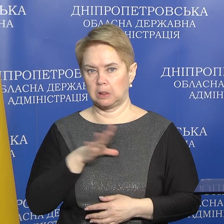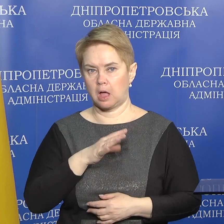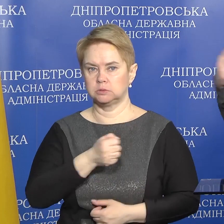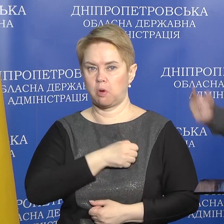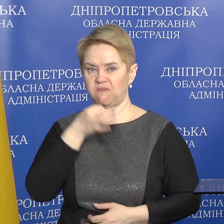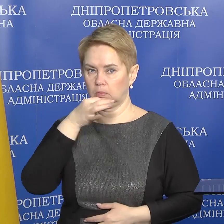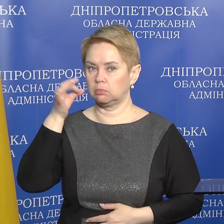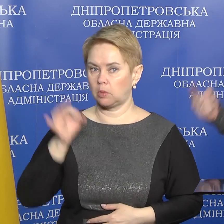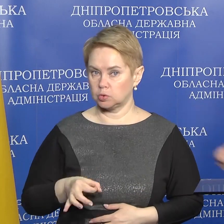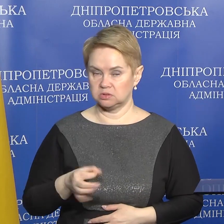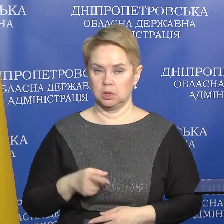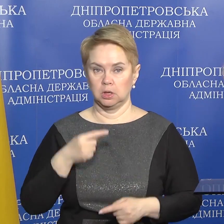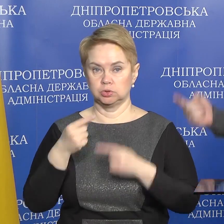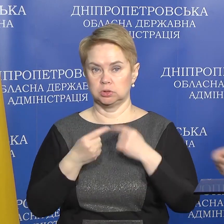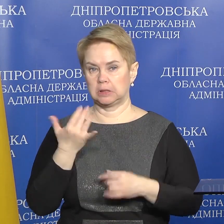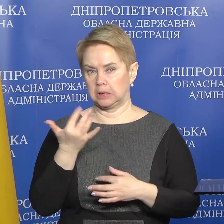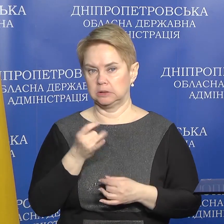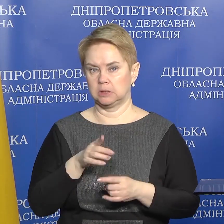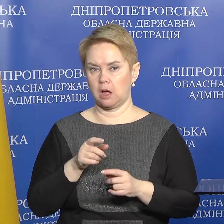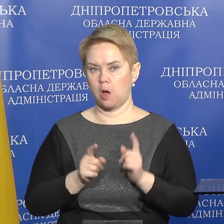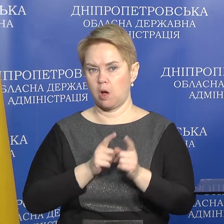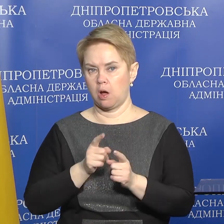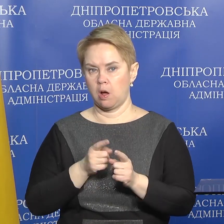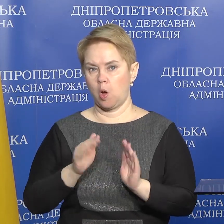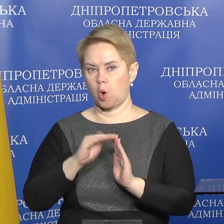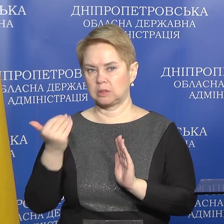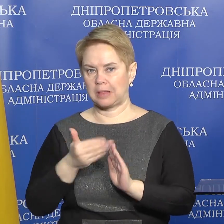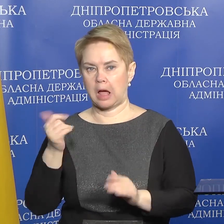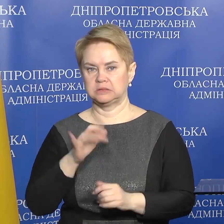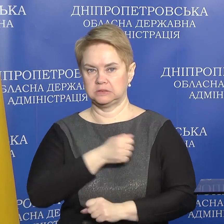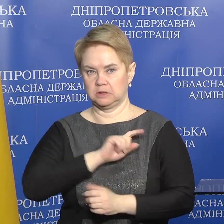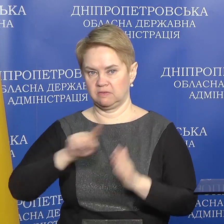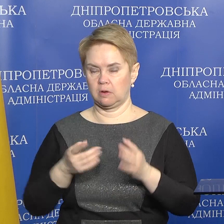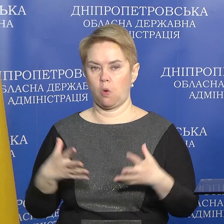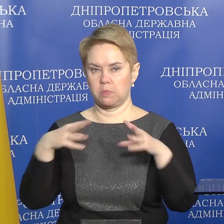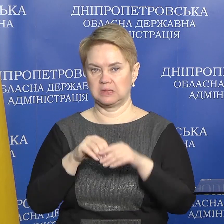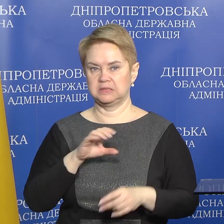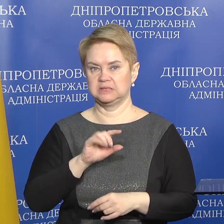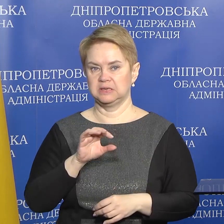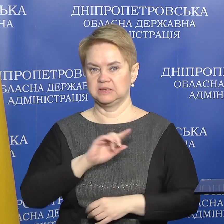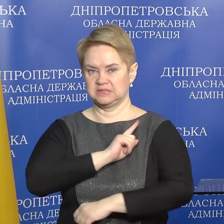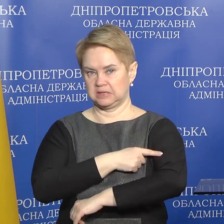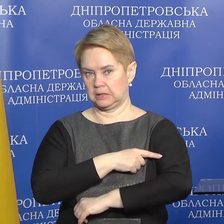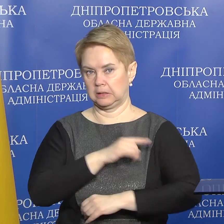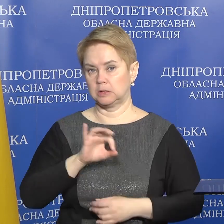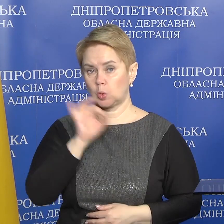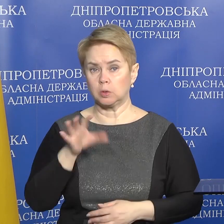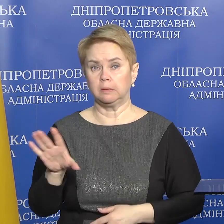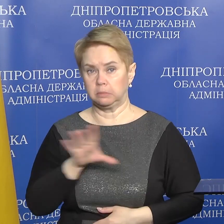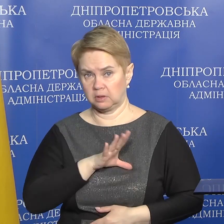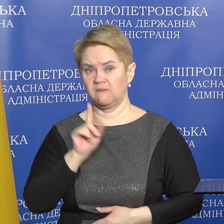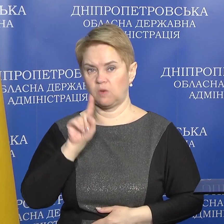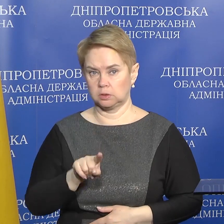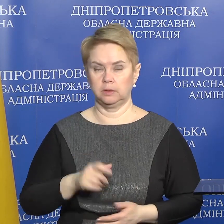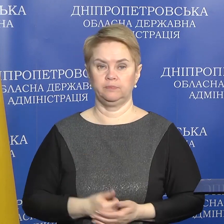з бойовим досвідом, тому що вони через кілька ротацій побували в операції об'єднаних сил на Сході. Тому вони були